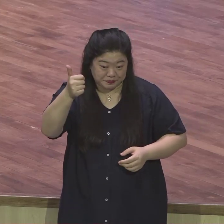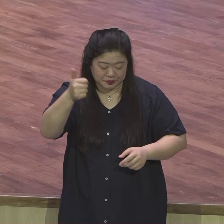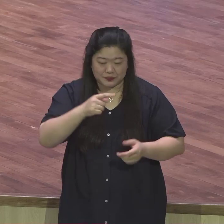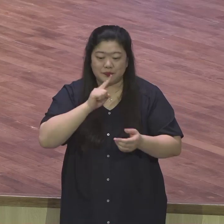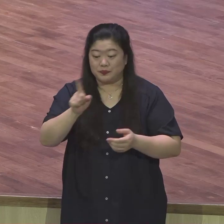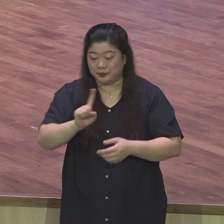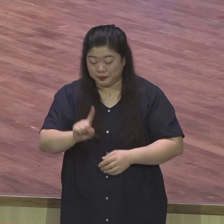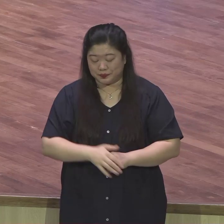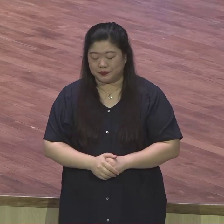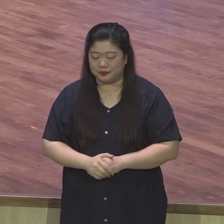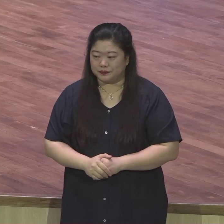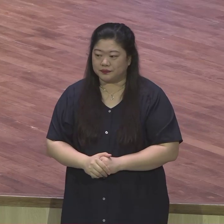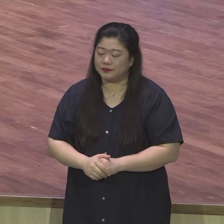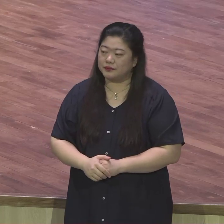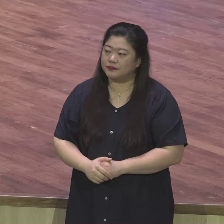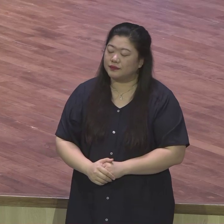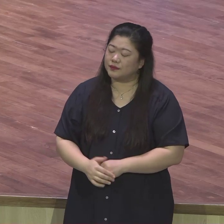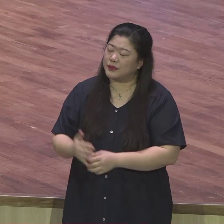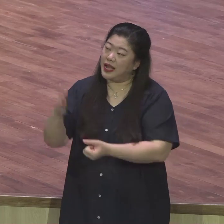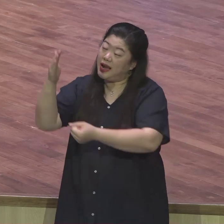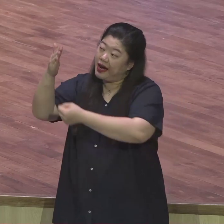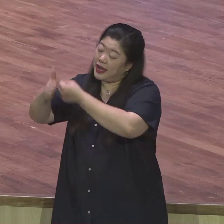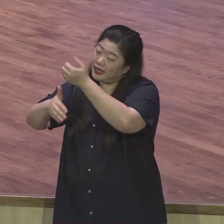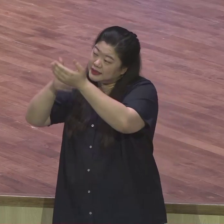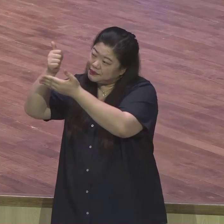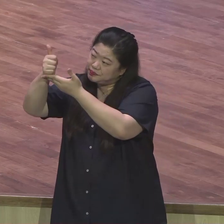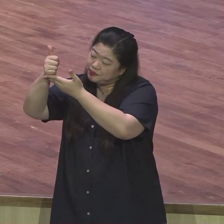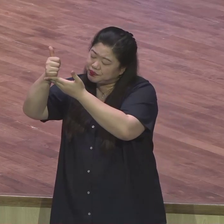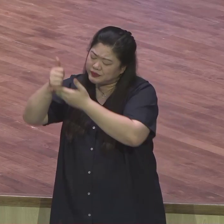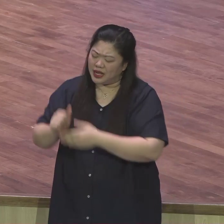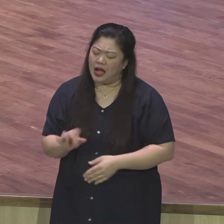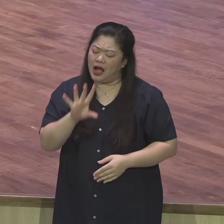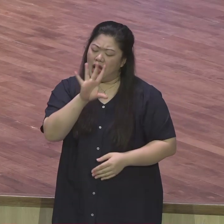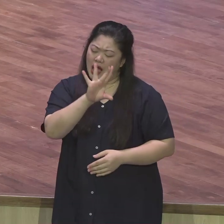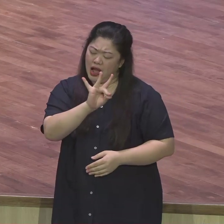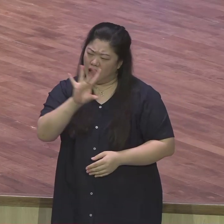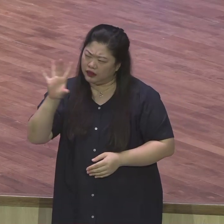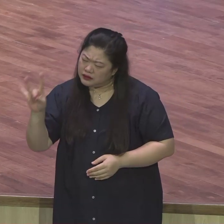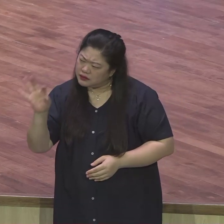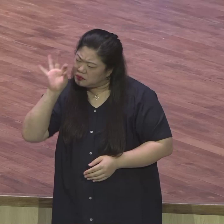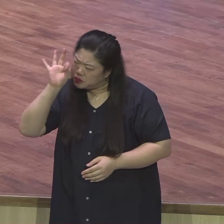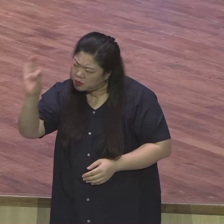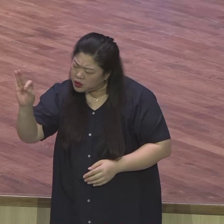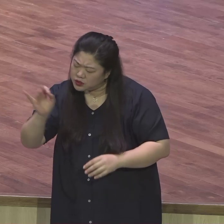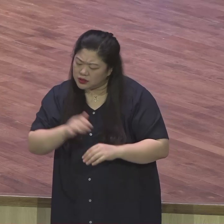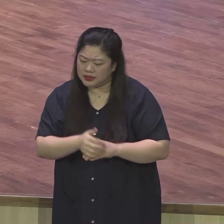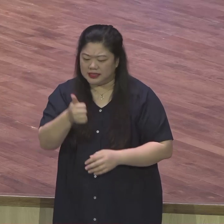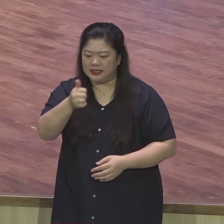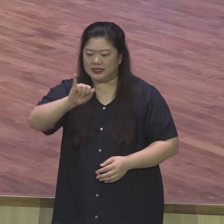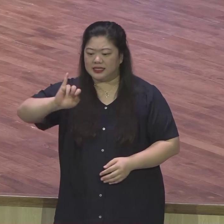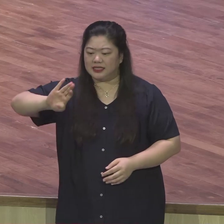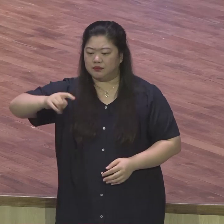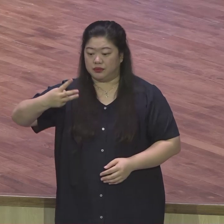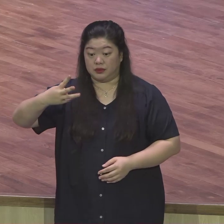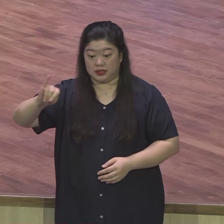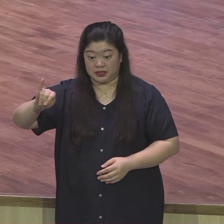때때로 하나님의 섭리는 히브리어 문자처럼 뒤에서부터 거꾸로 읽어져야 한다. 그래서